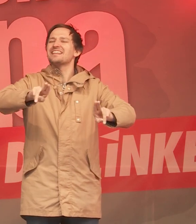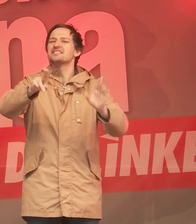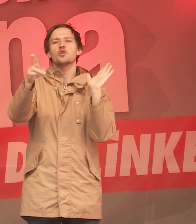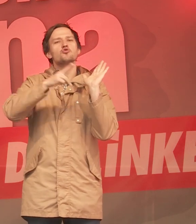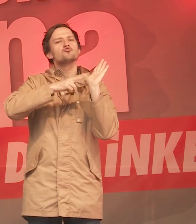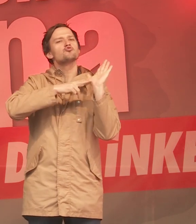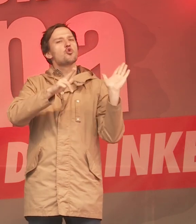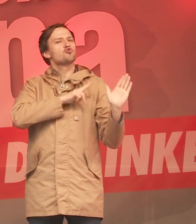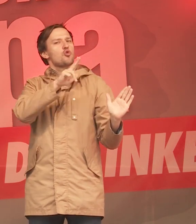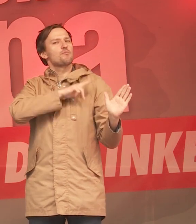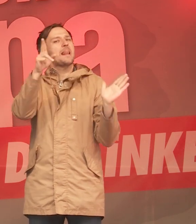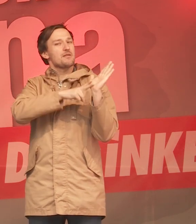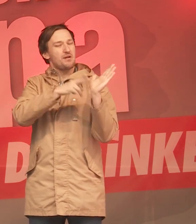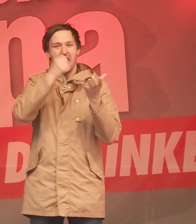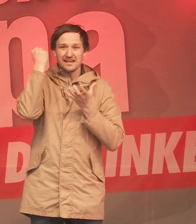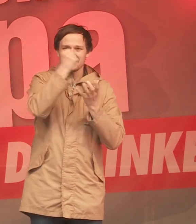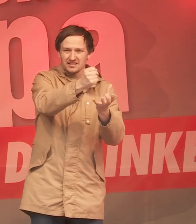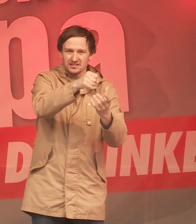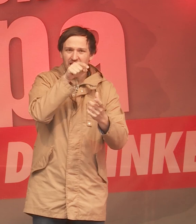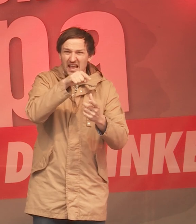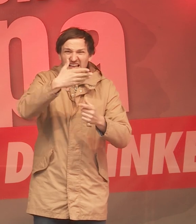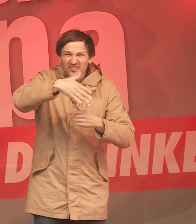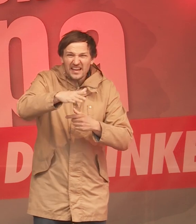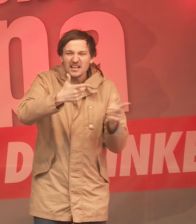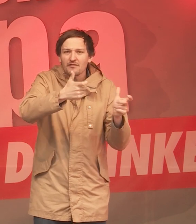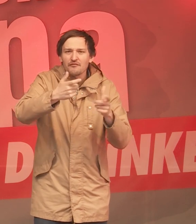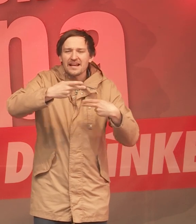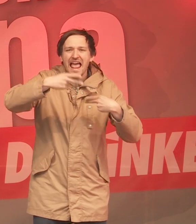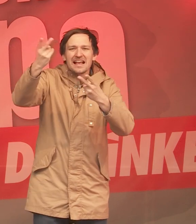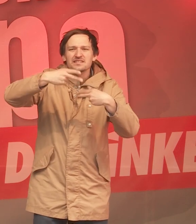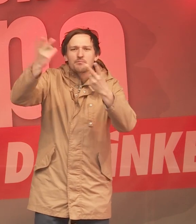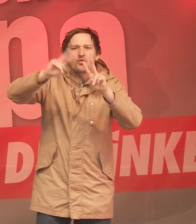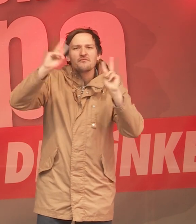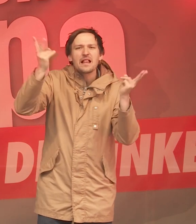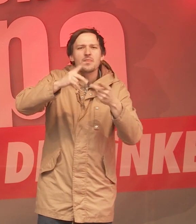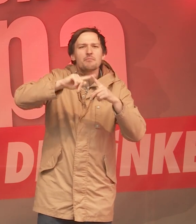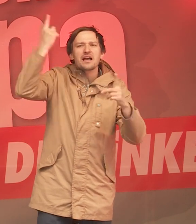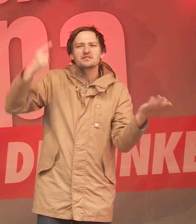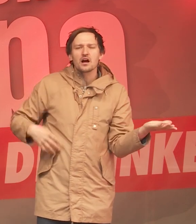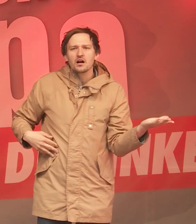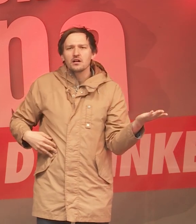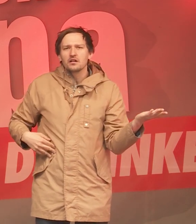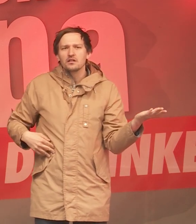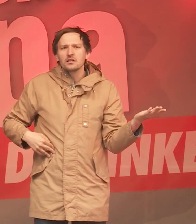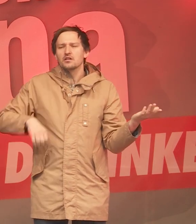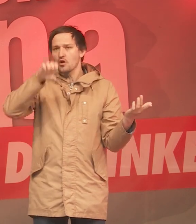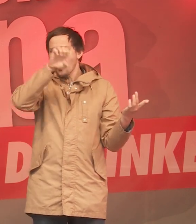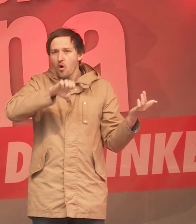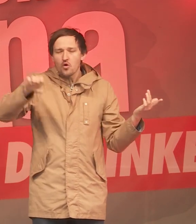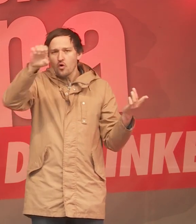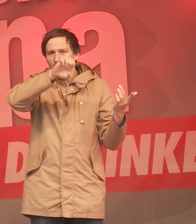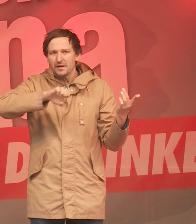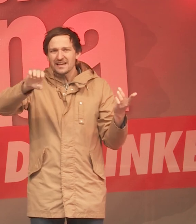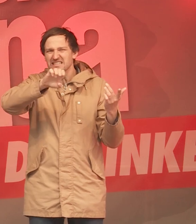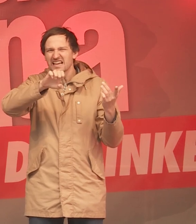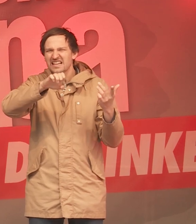Waffenexportweltmeister war. Und ich habe kein Verständnis dafür, dass eine europäische